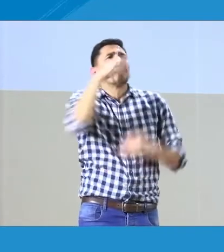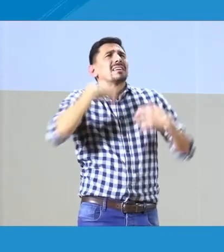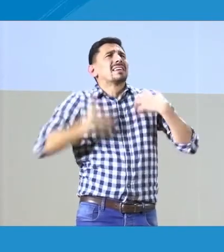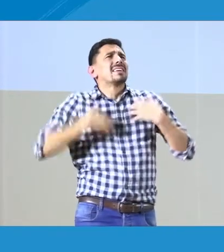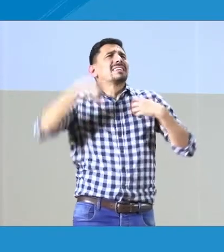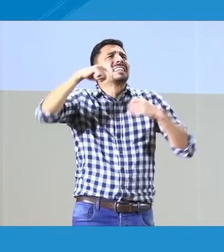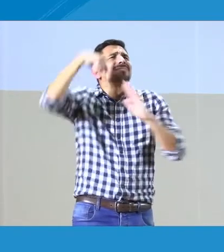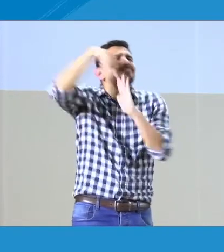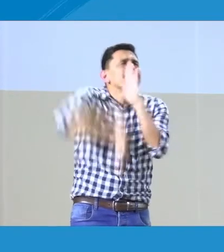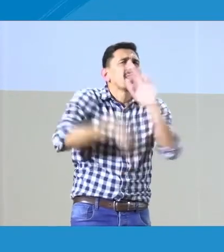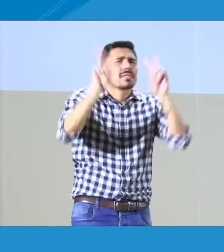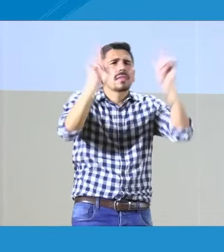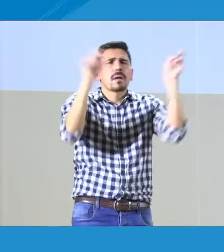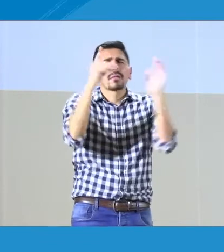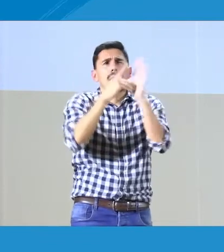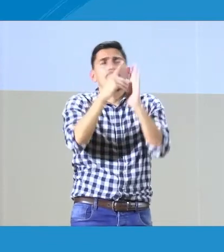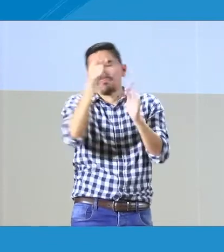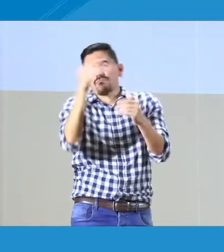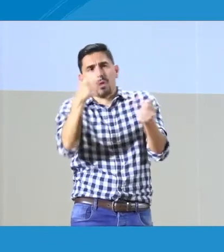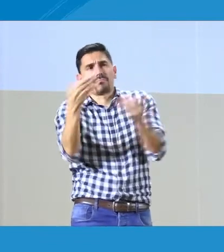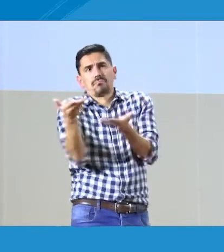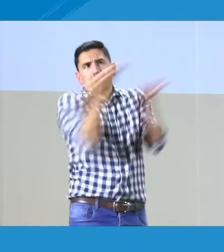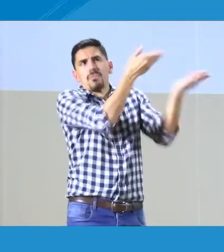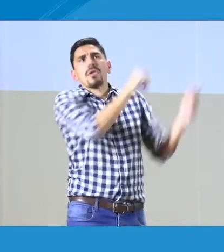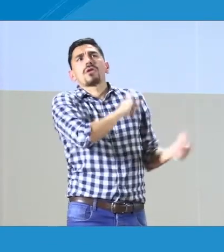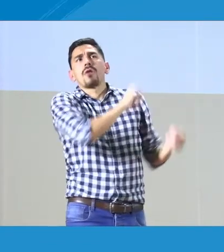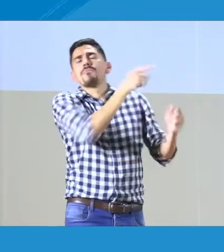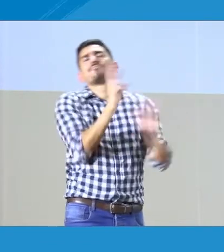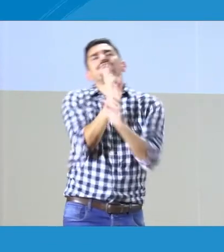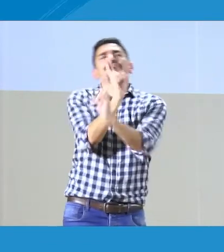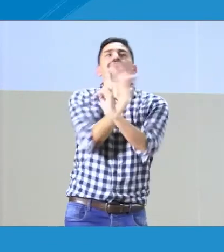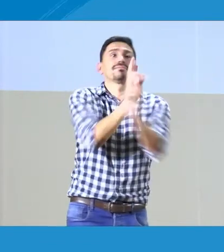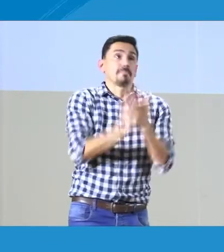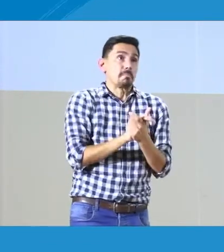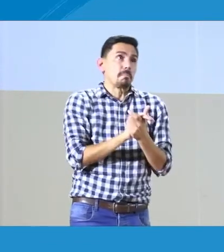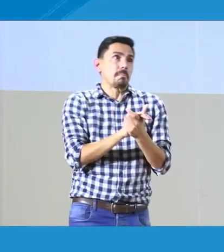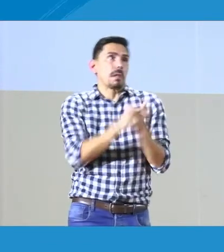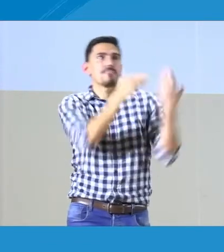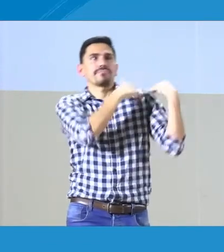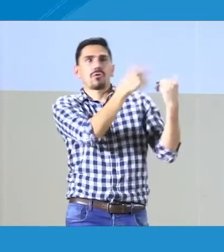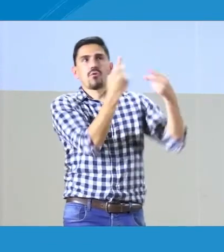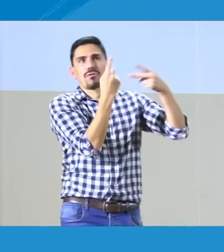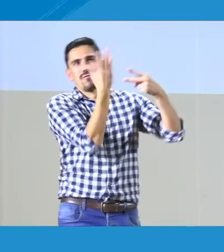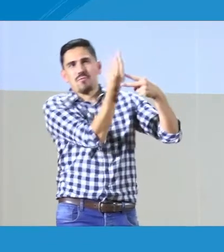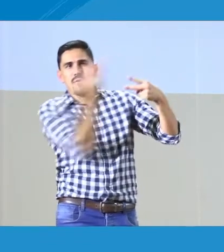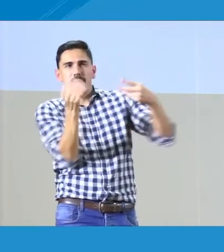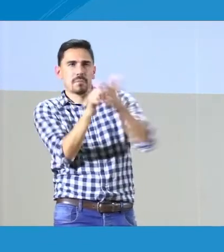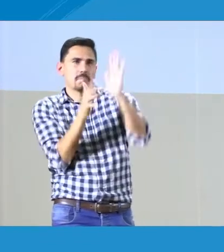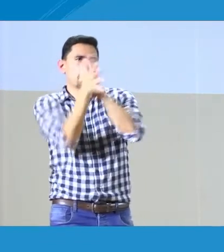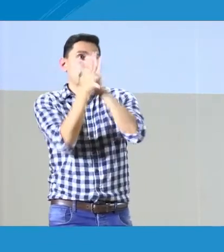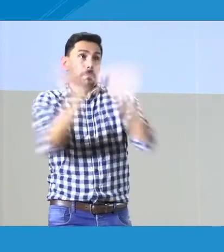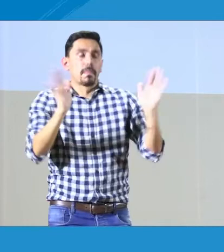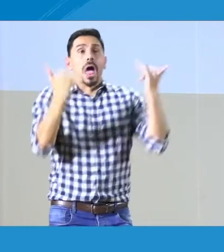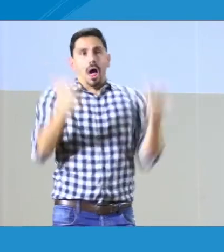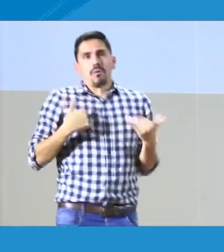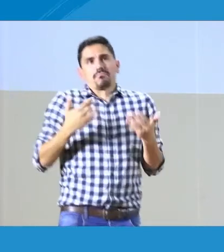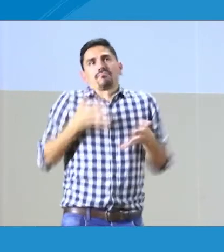Si tienen algunas dudas, pueden hacerlas al INSOR y ellos directamente les